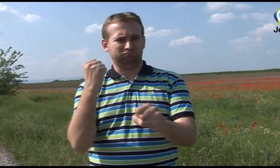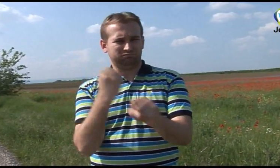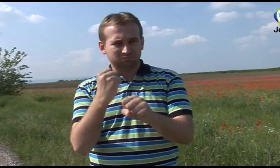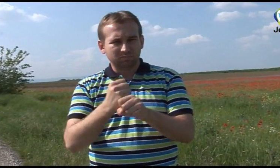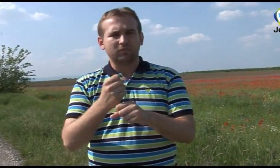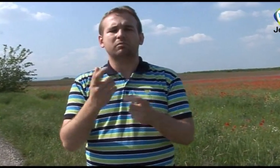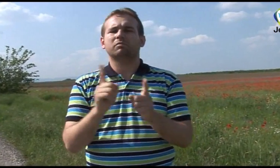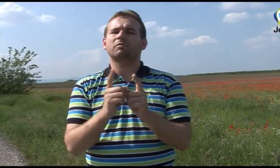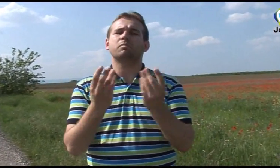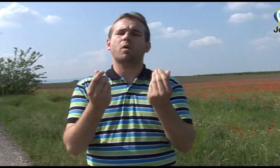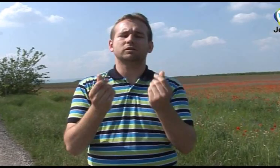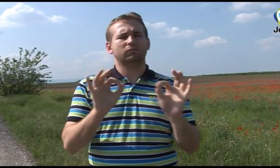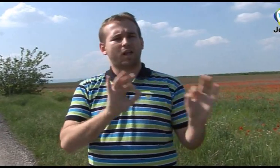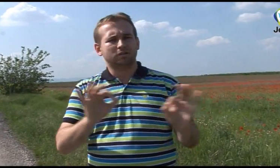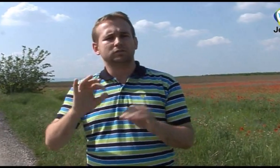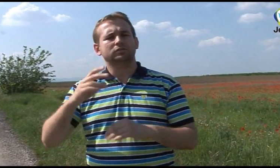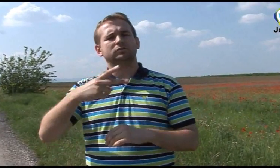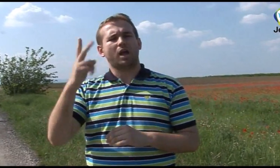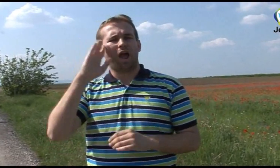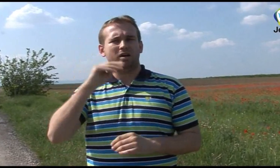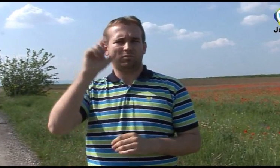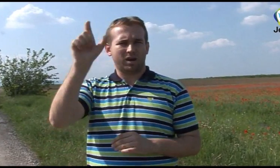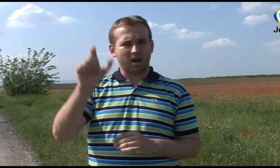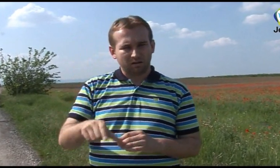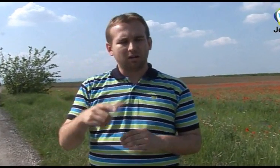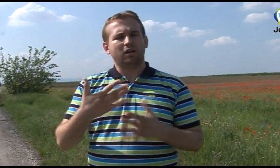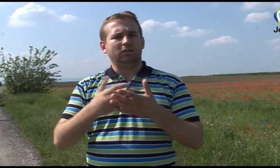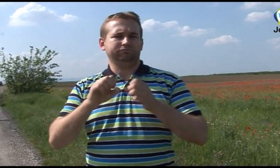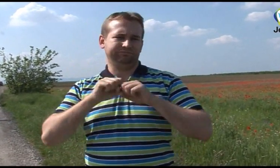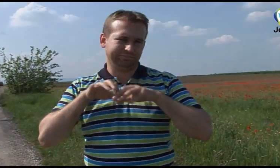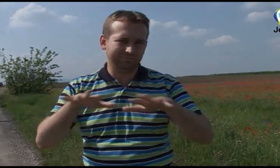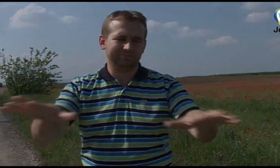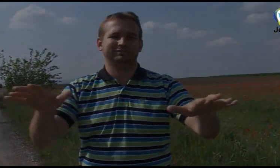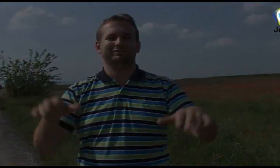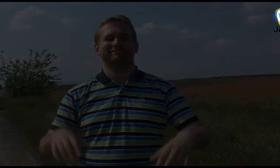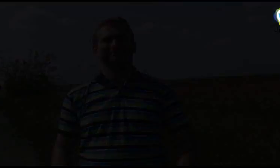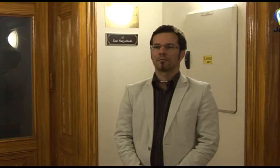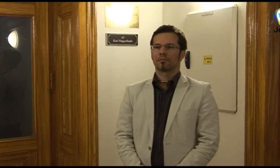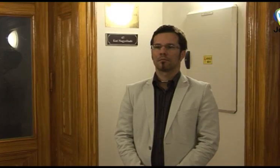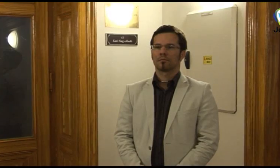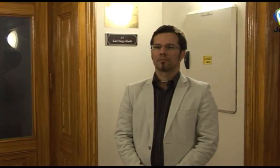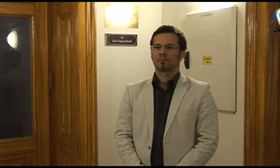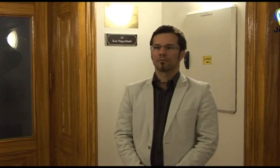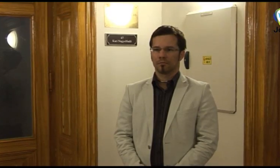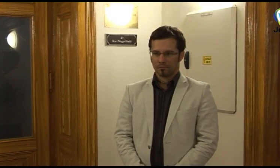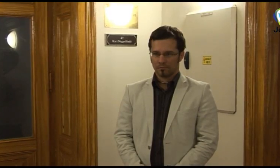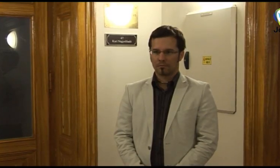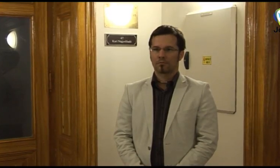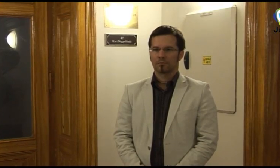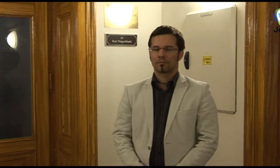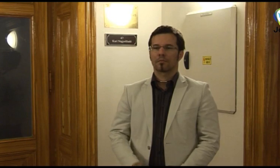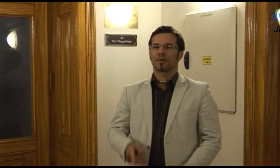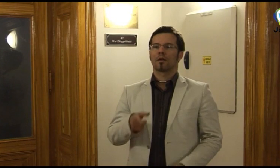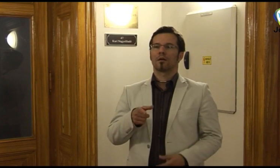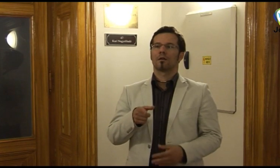felkészültek legyenek, és a megfelelő módszerek is kialakuljanak. Mit jelent az, bilingvális oktatás?